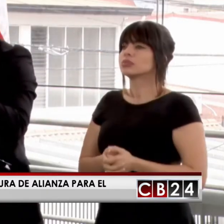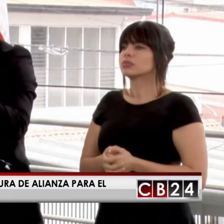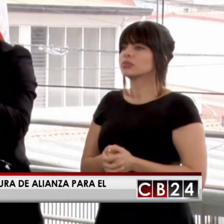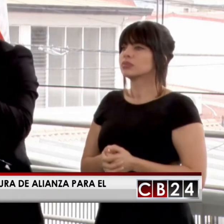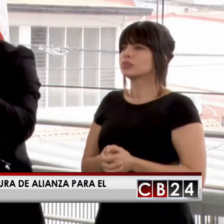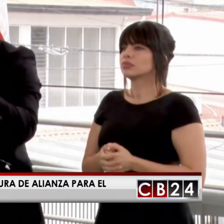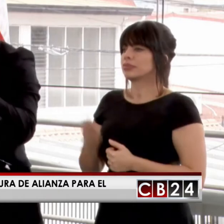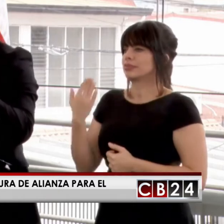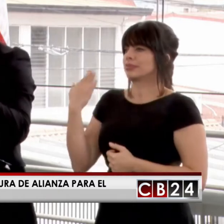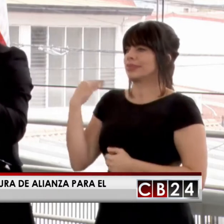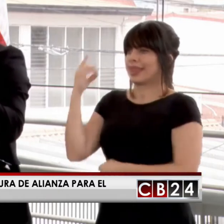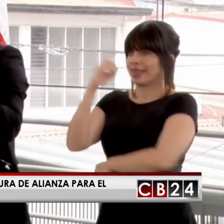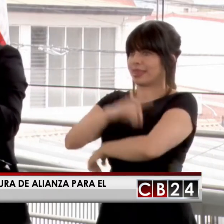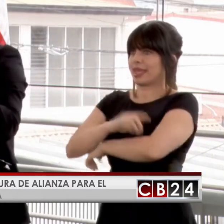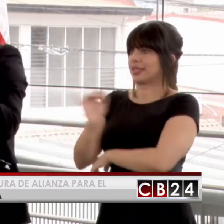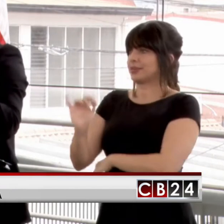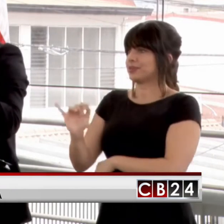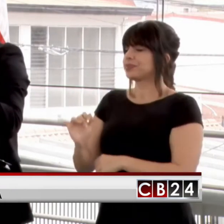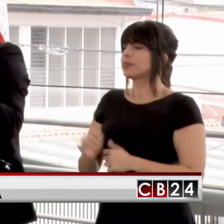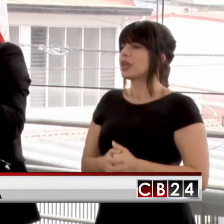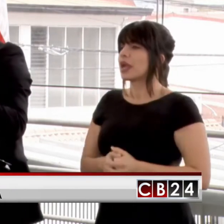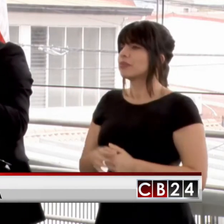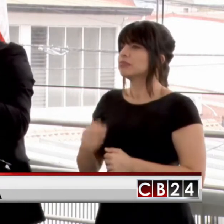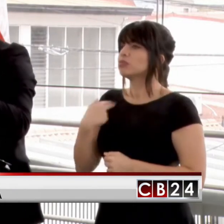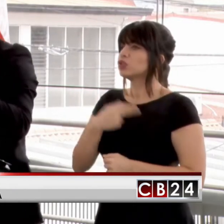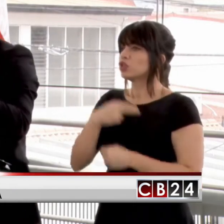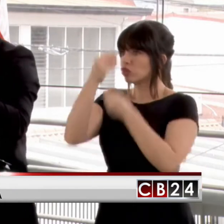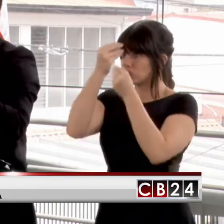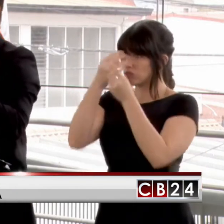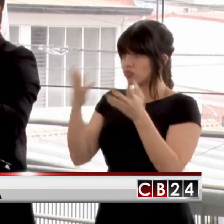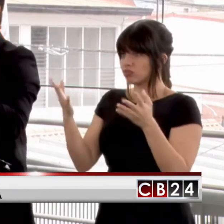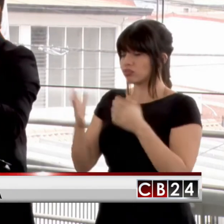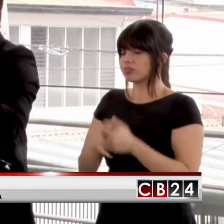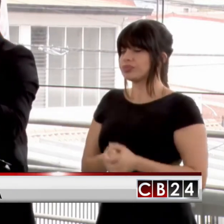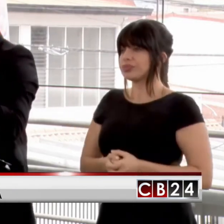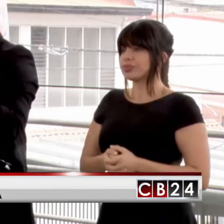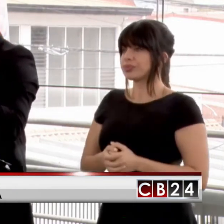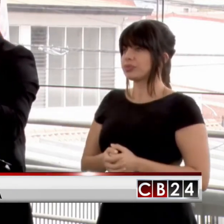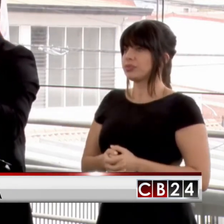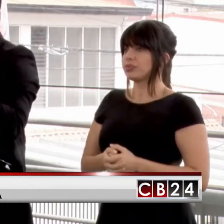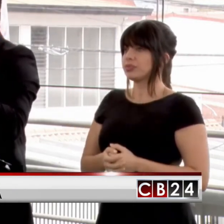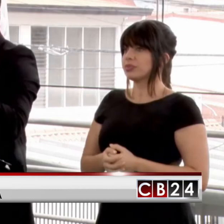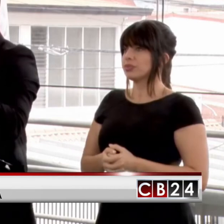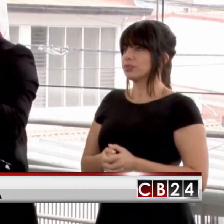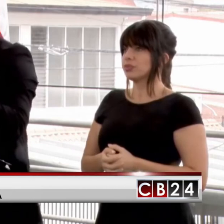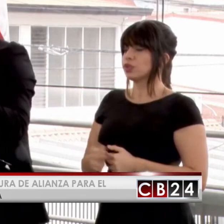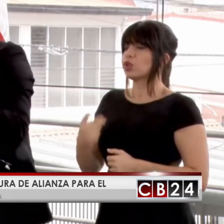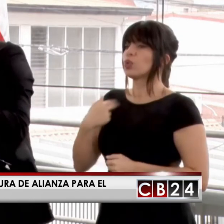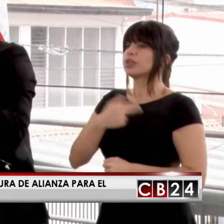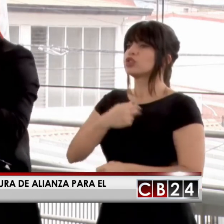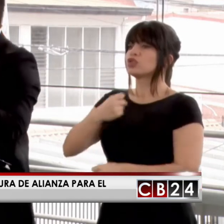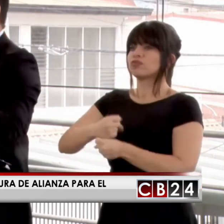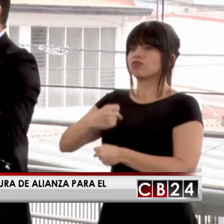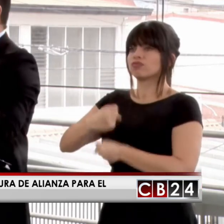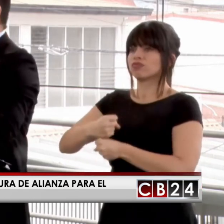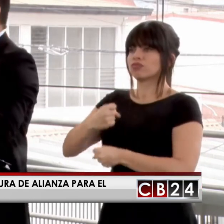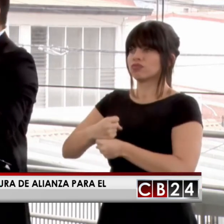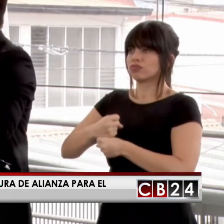Hace unos días también anunciábamos nuestro trabajo